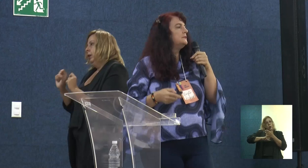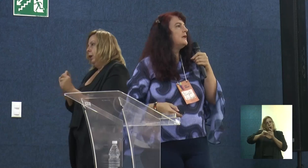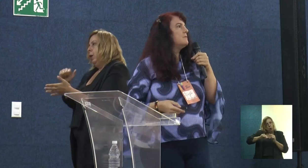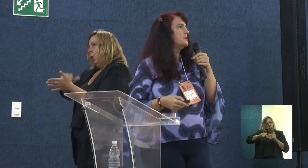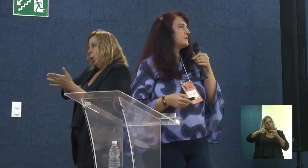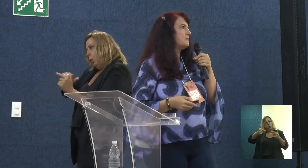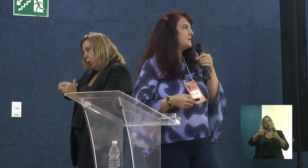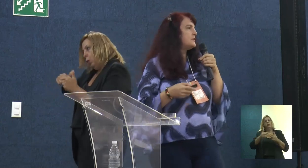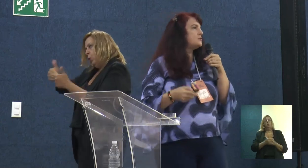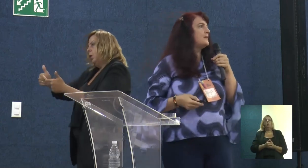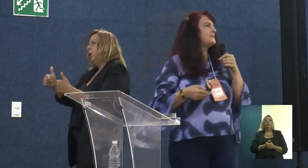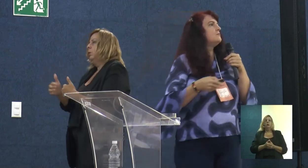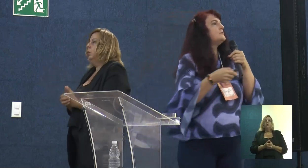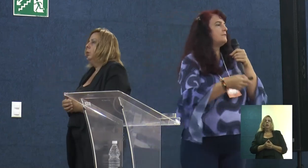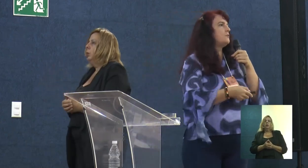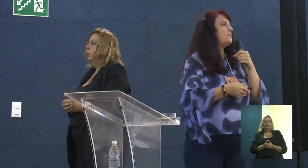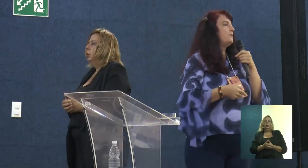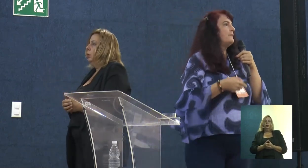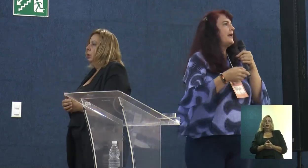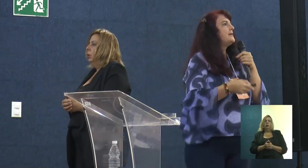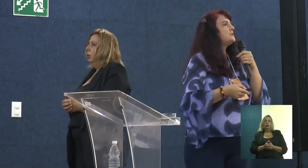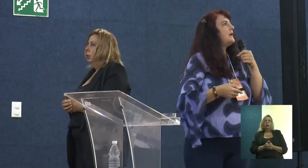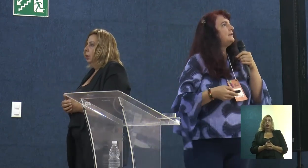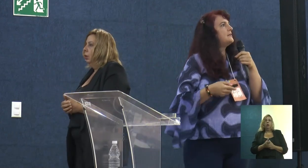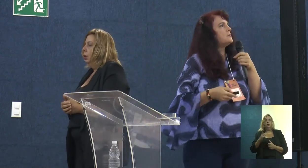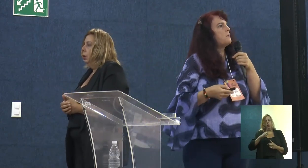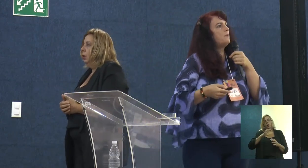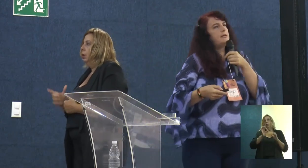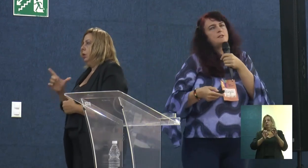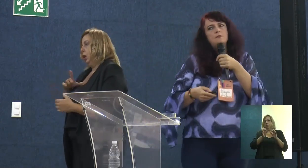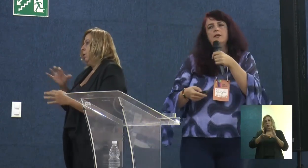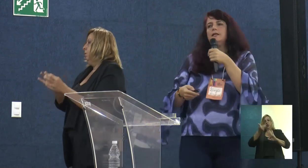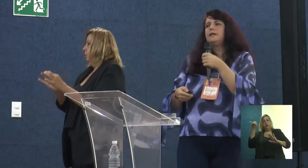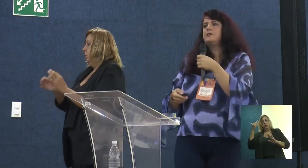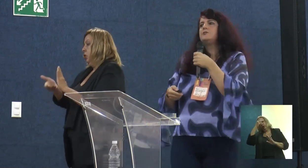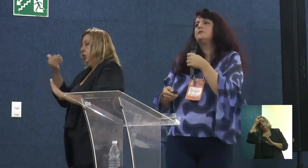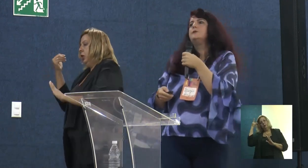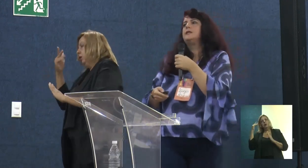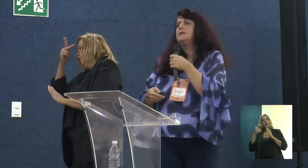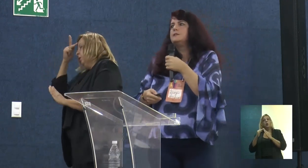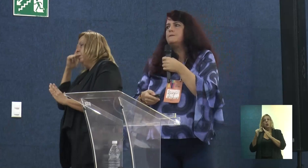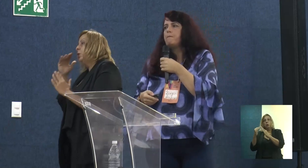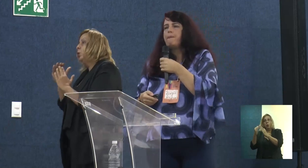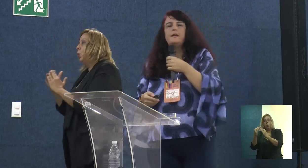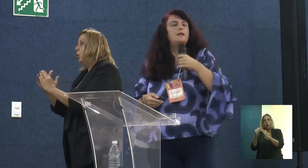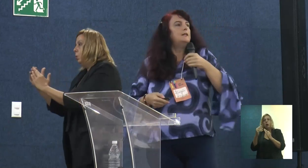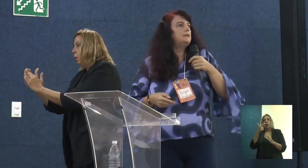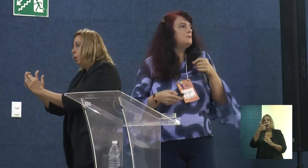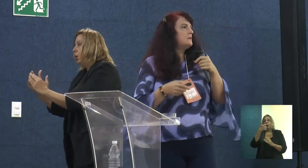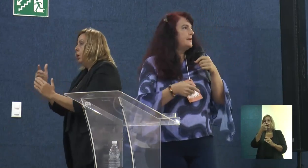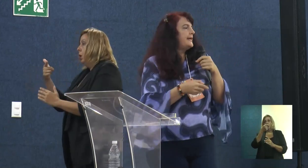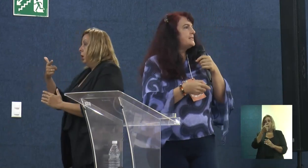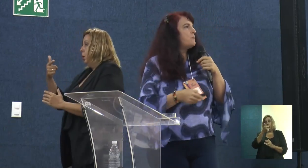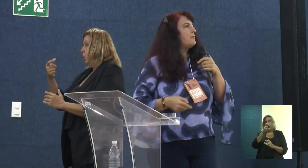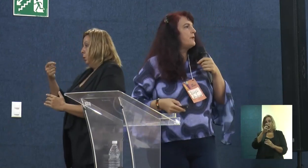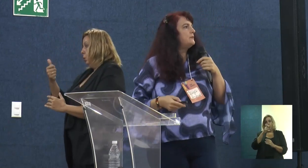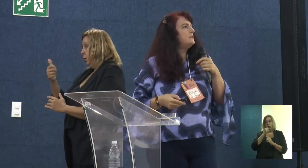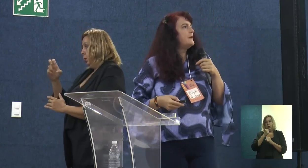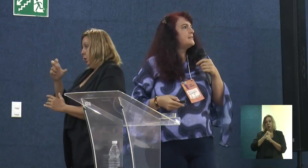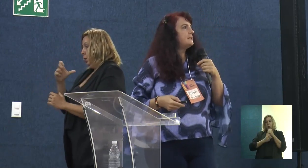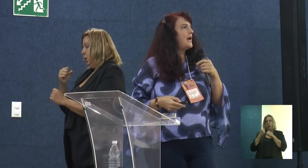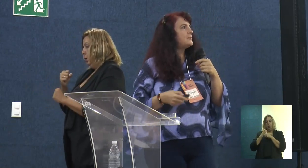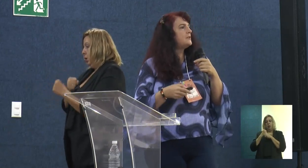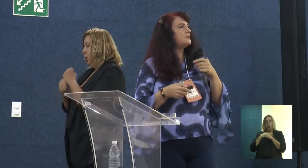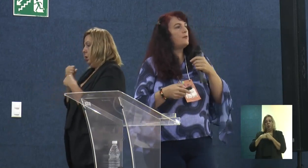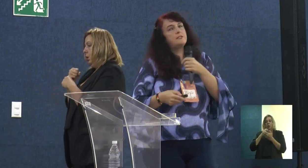lutando contra a remoção. Existe uma ação civil pública para a retirada dessa população desde 2015. Então, esse é o papel